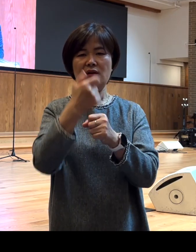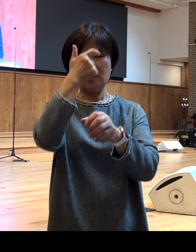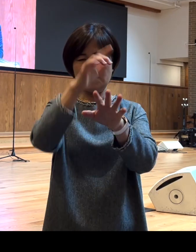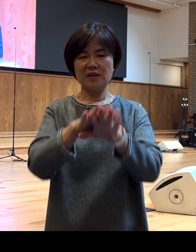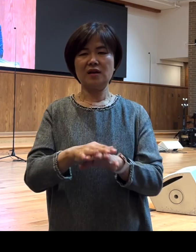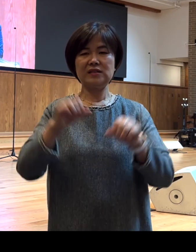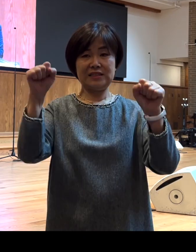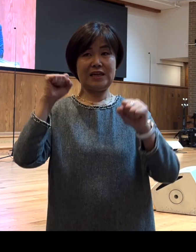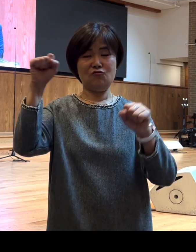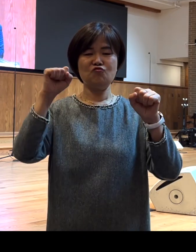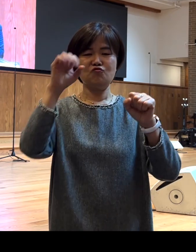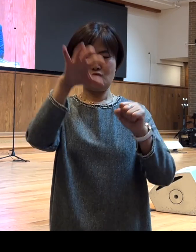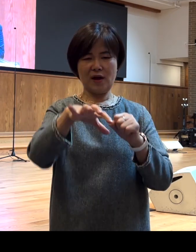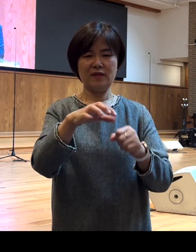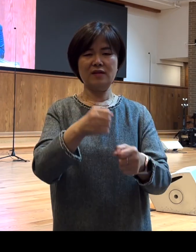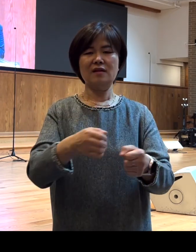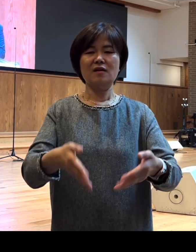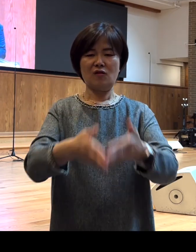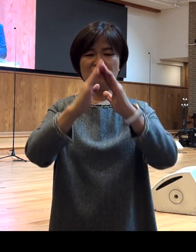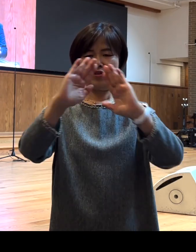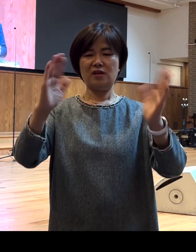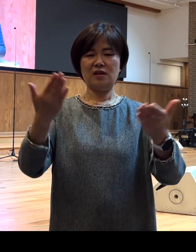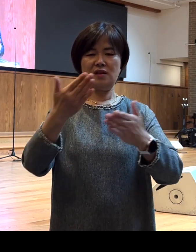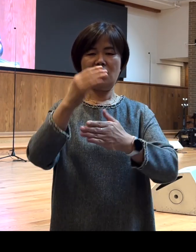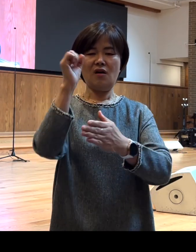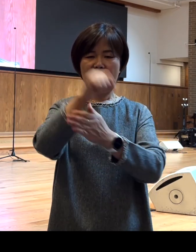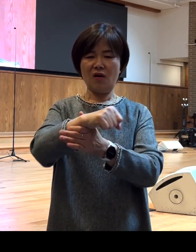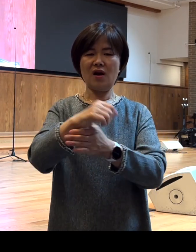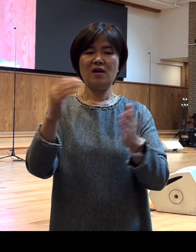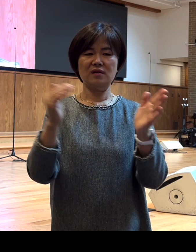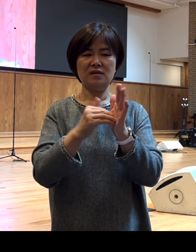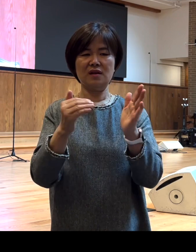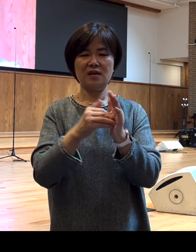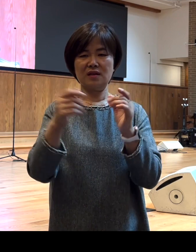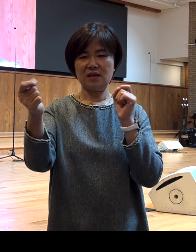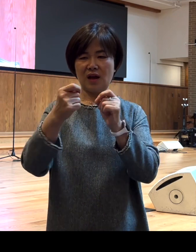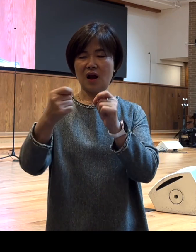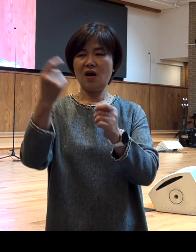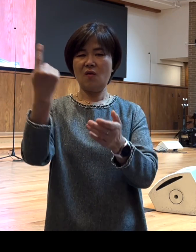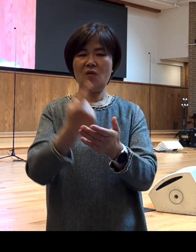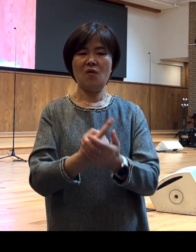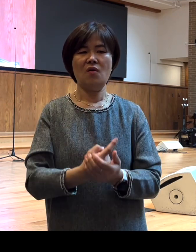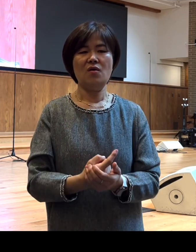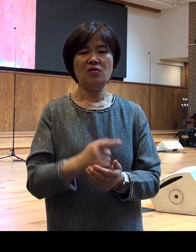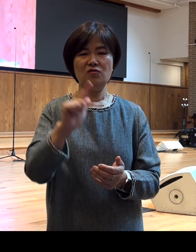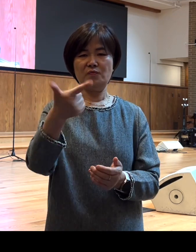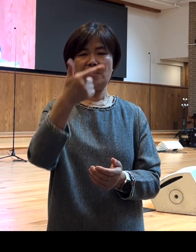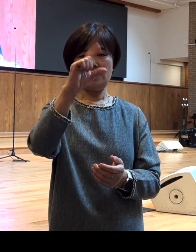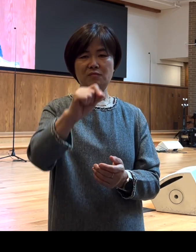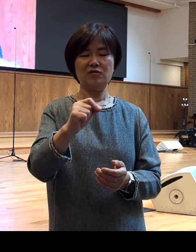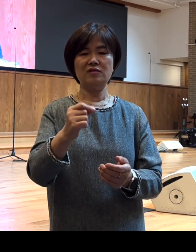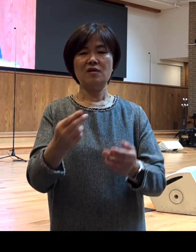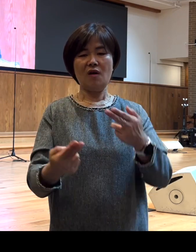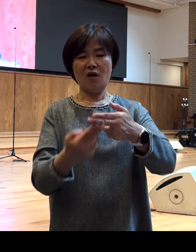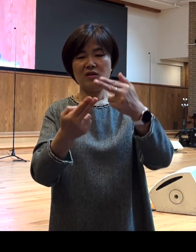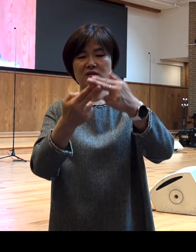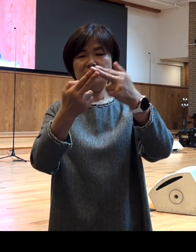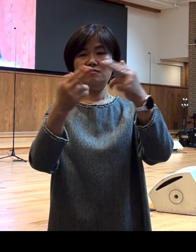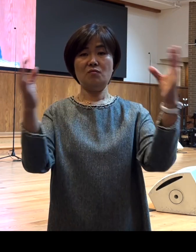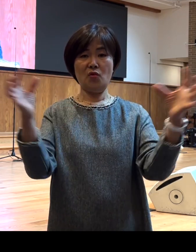건축 계획과 건축 허가 만료일이 거의 다가왔고 또 한 600만 불 정도 건축 헌금이 모여있기 때문에